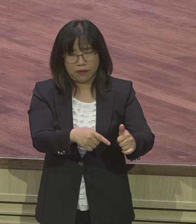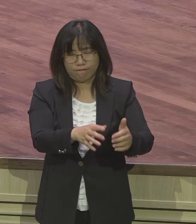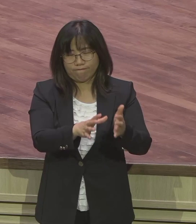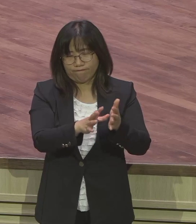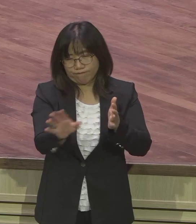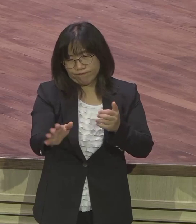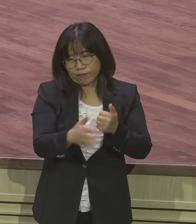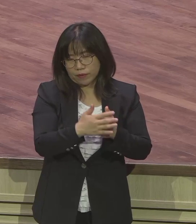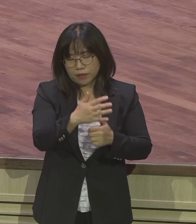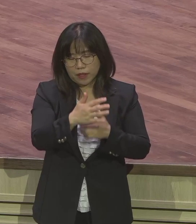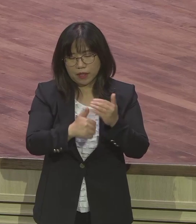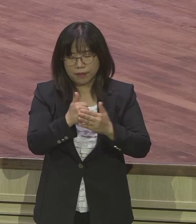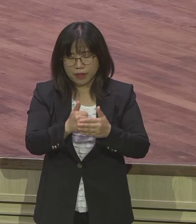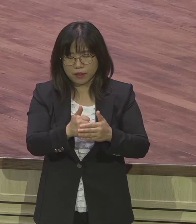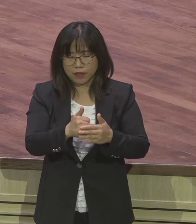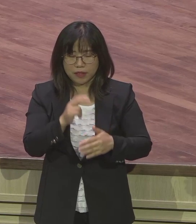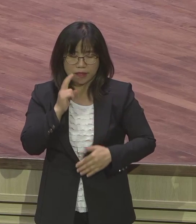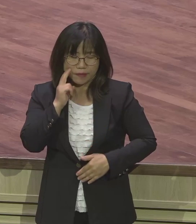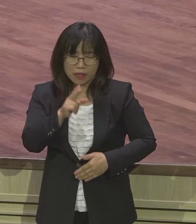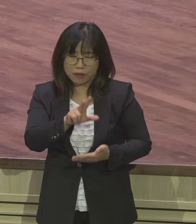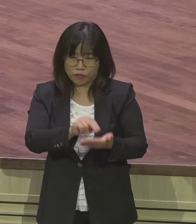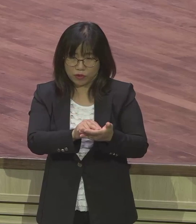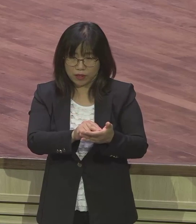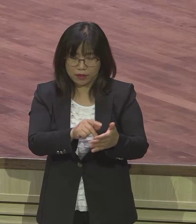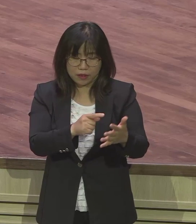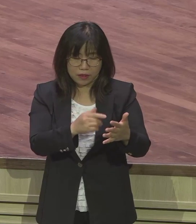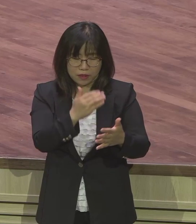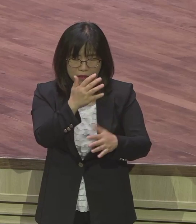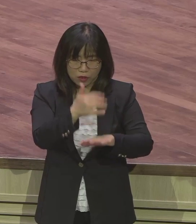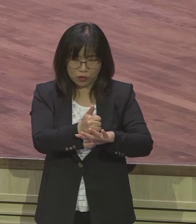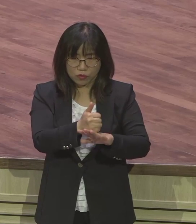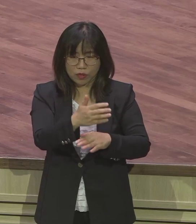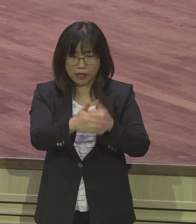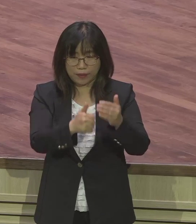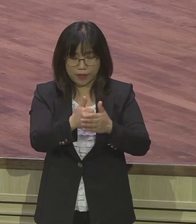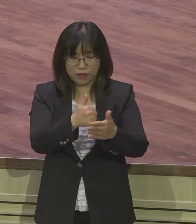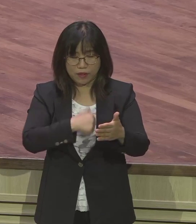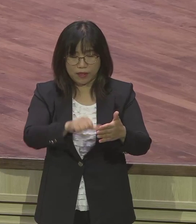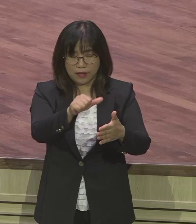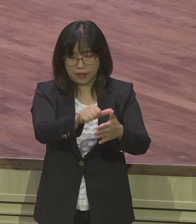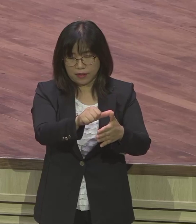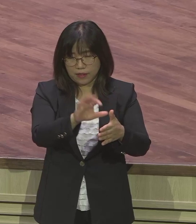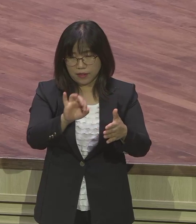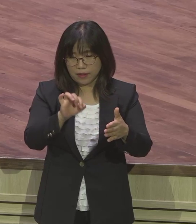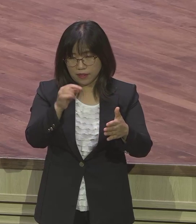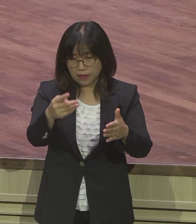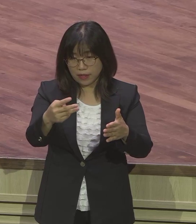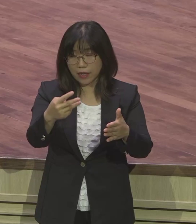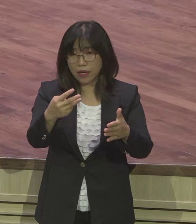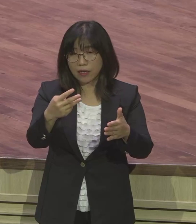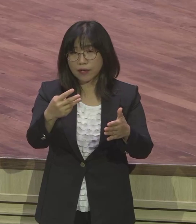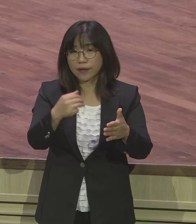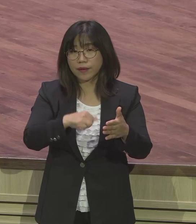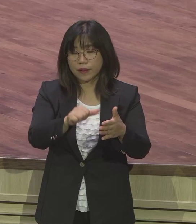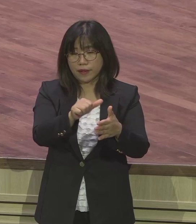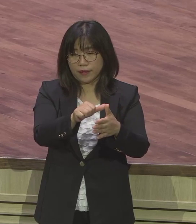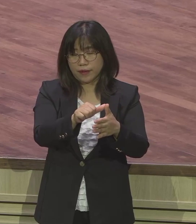심각한 장면입니다 장자엘이 뭐요 장자엘이 하나님이